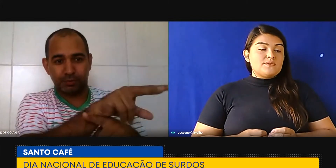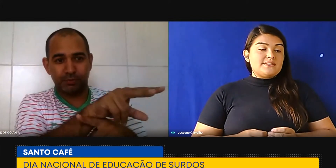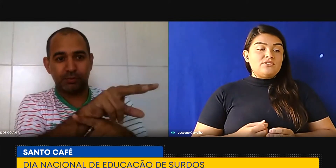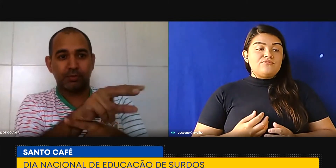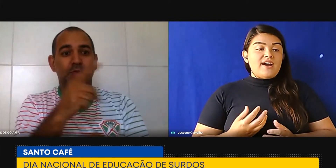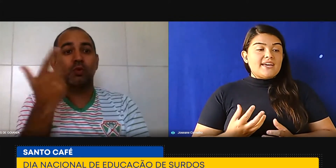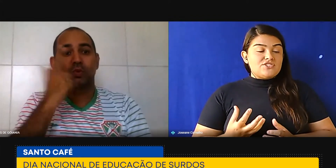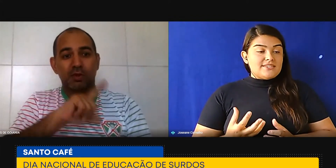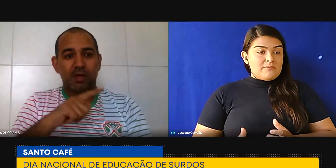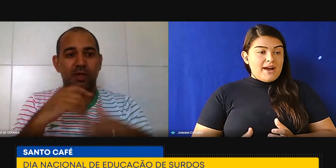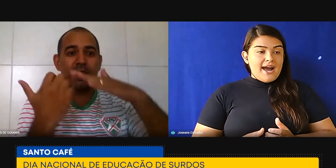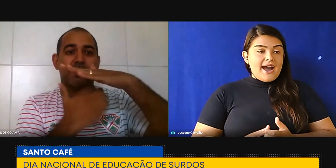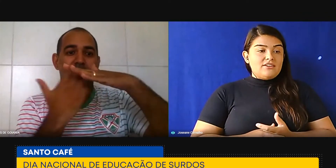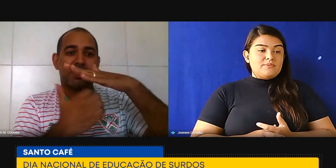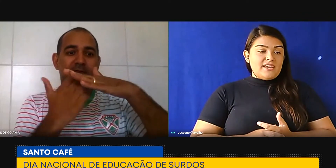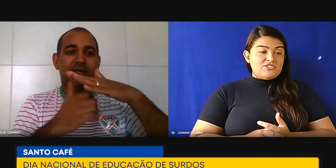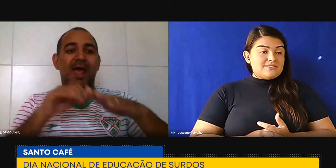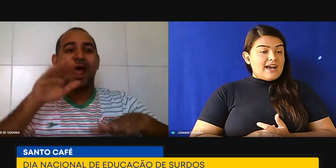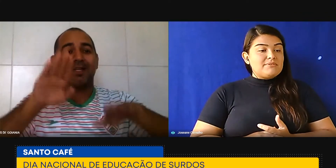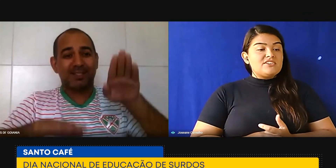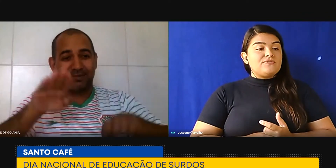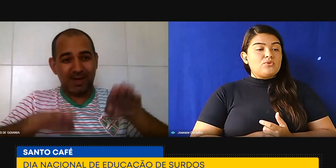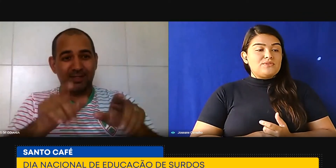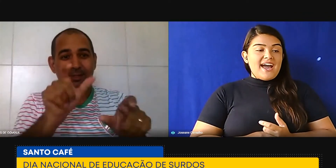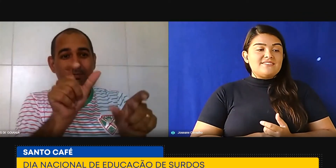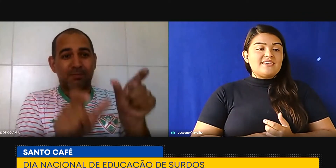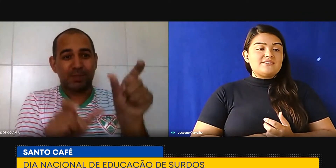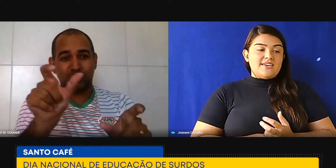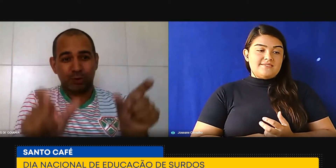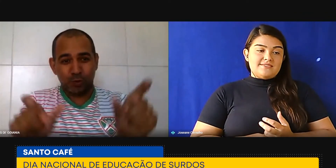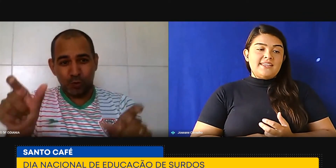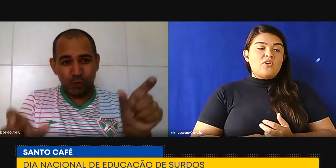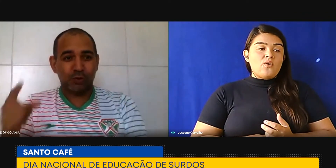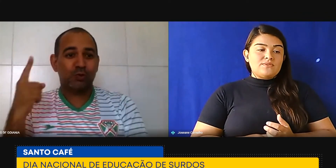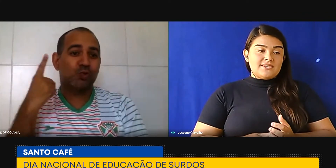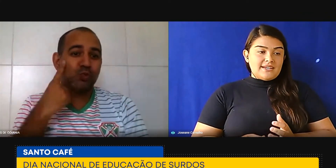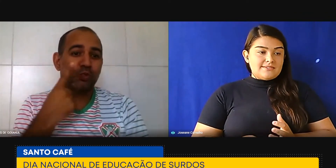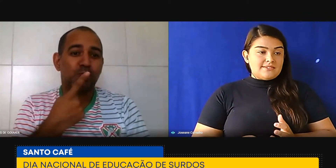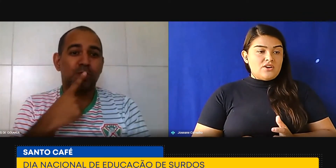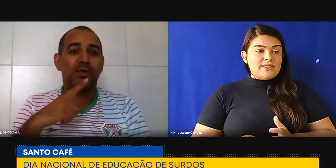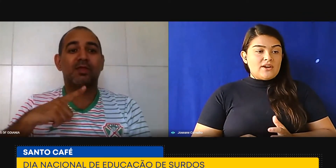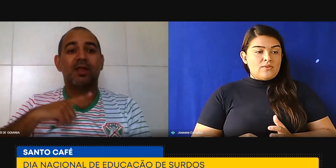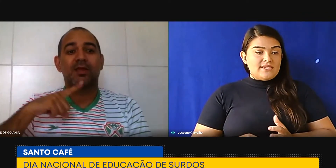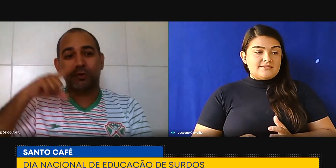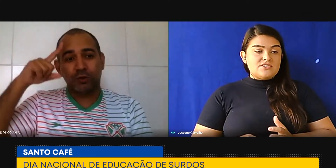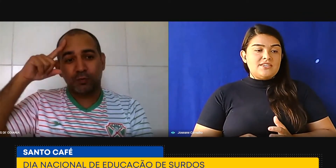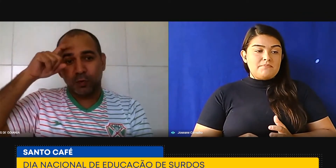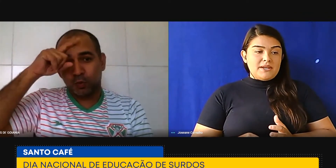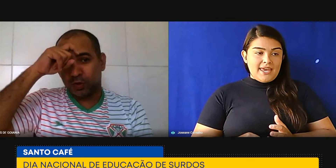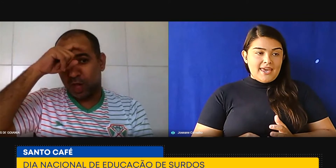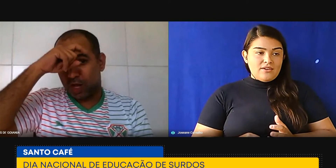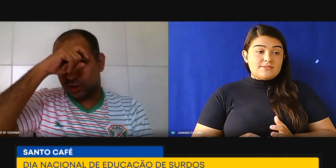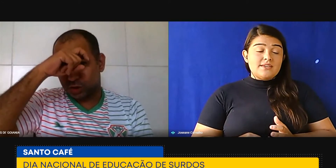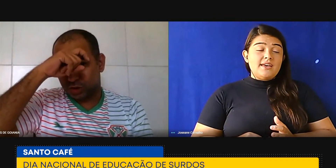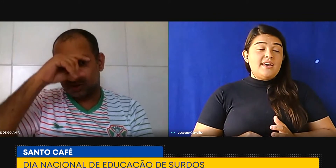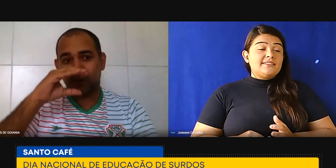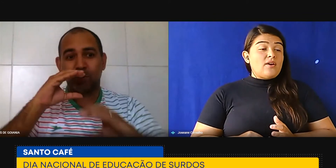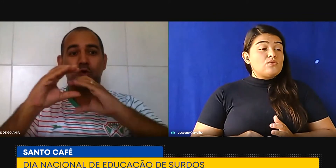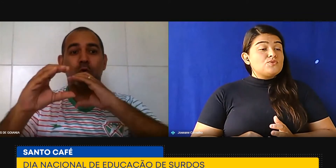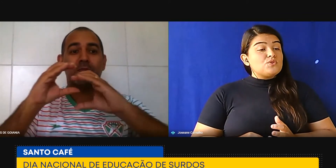conseguindo vagas de trabalho, porque a gente sabe das dificuldades que, às vezes, é na contratação e na conquista de empregos. Tem alguns